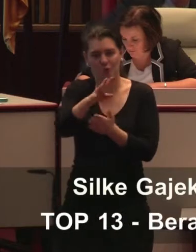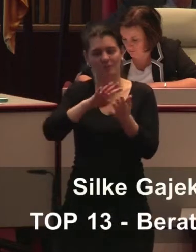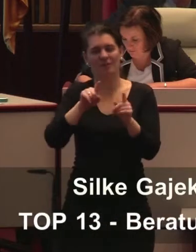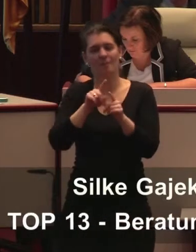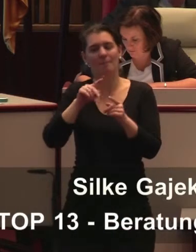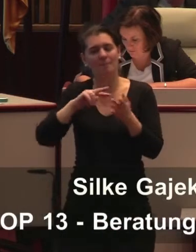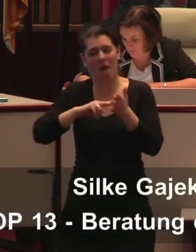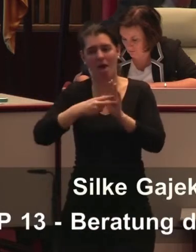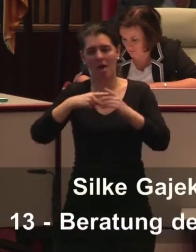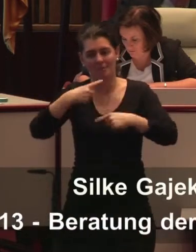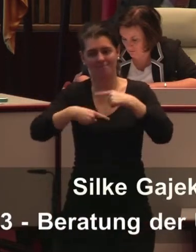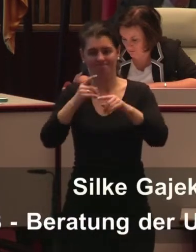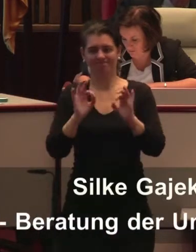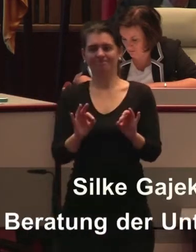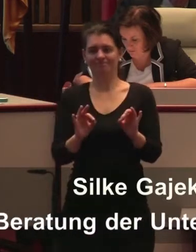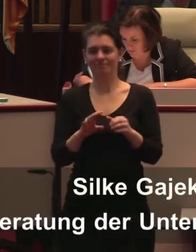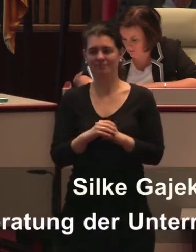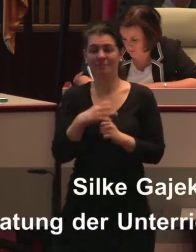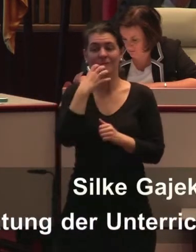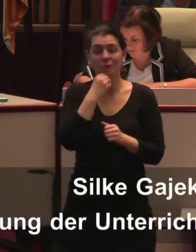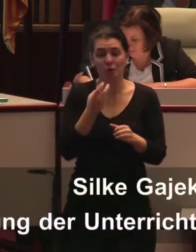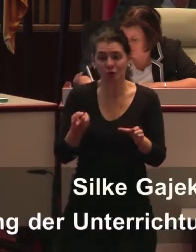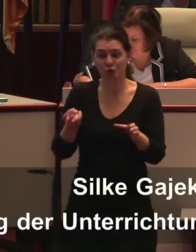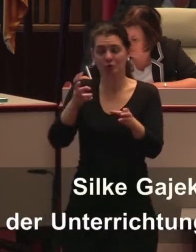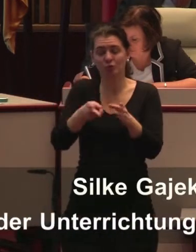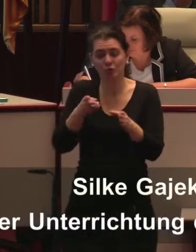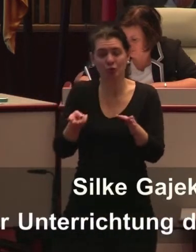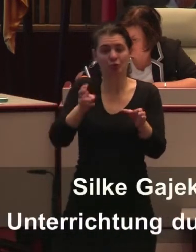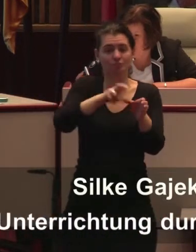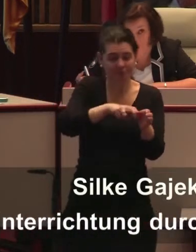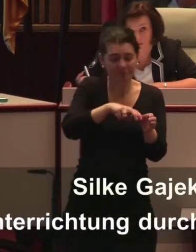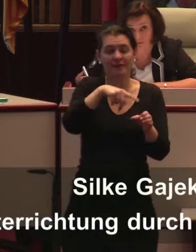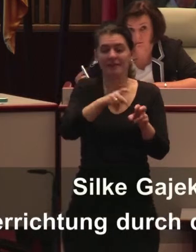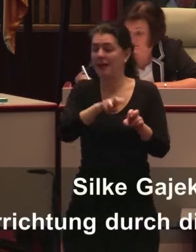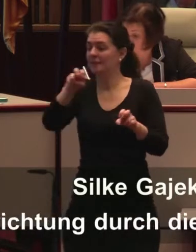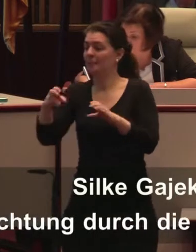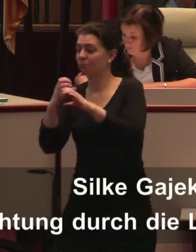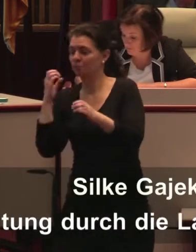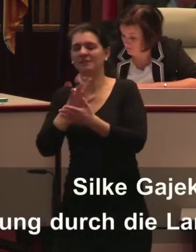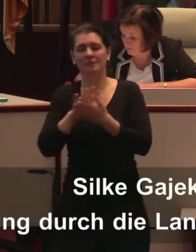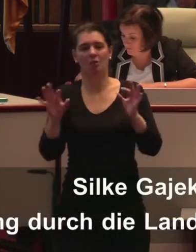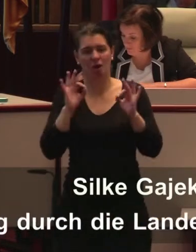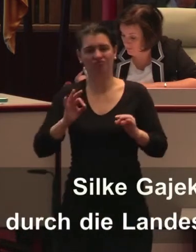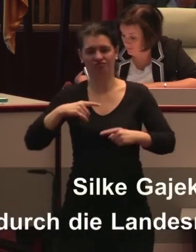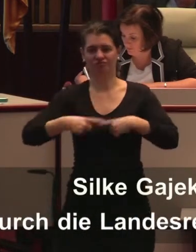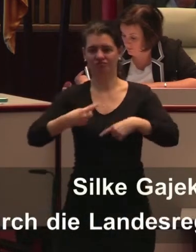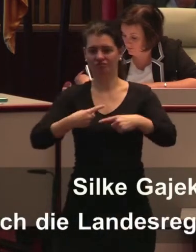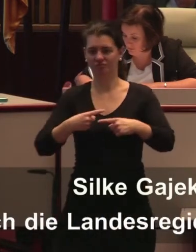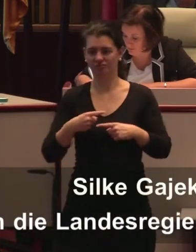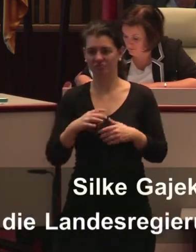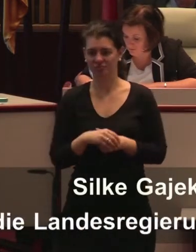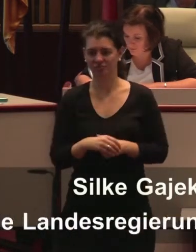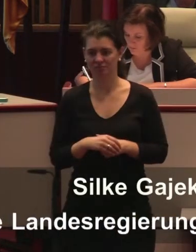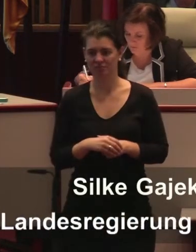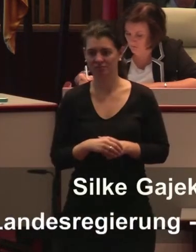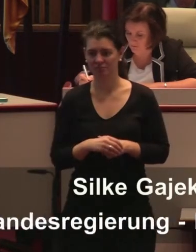Ambulanz habe, die irgendwo ist, wo man ohne Individualverkehr überhaupt nicht mehr hinkommt? Und ich